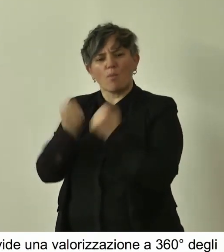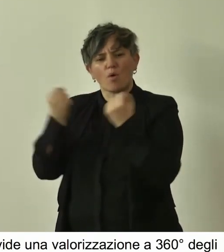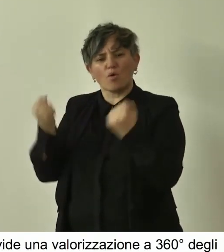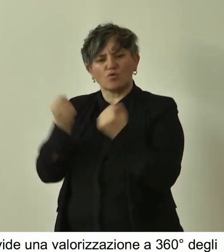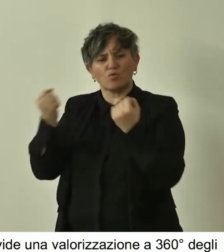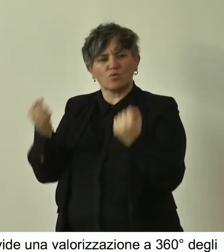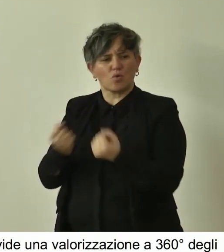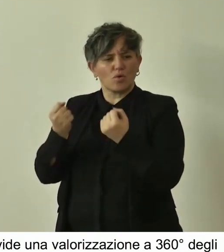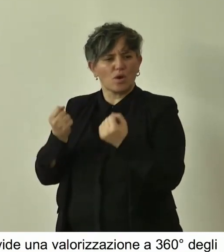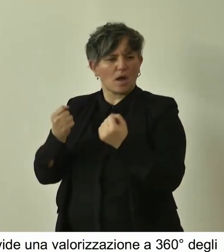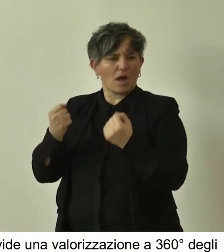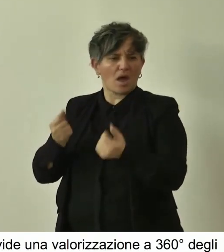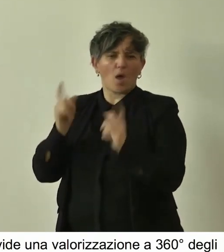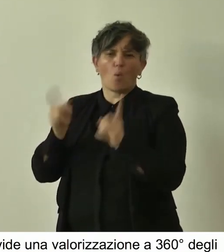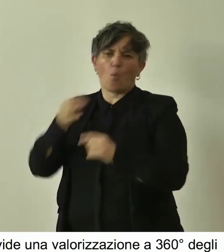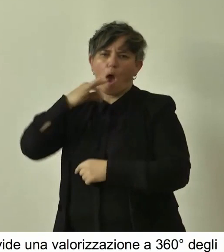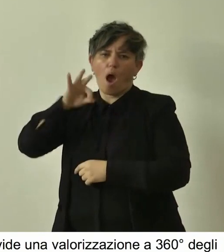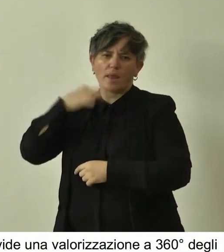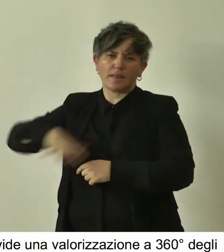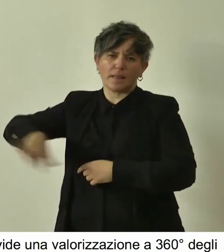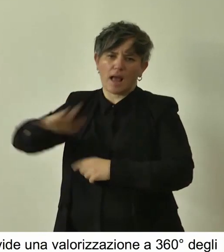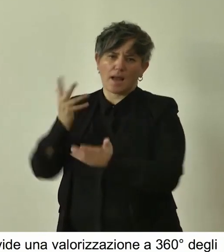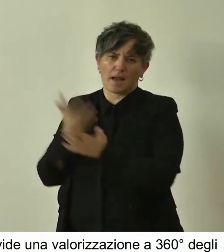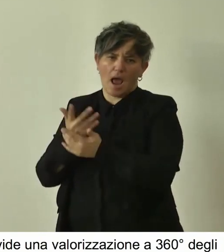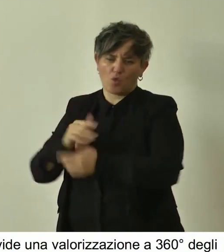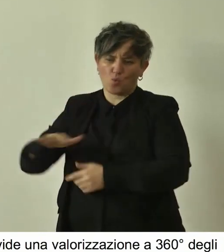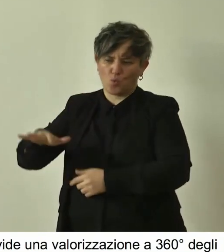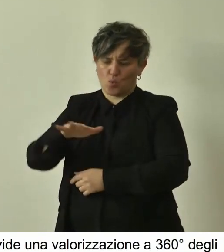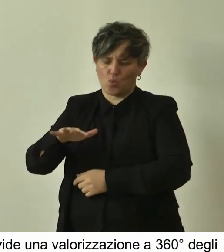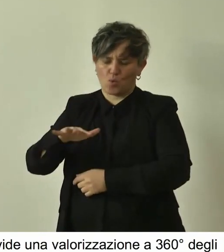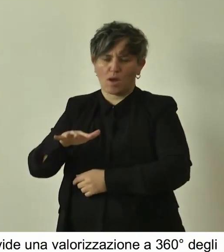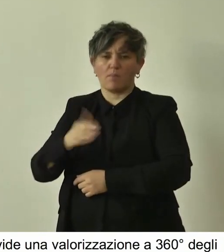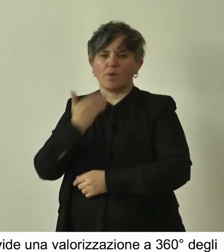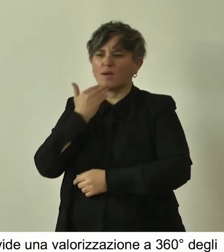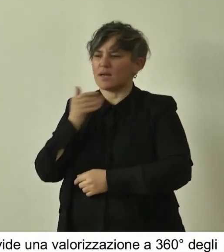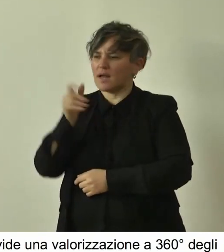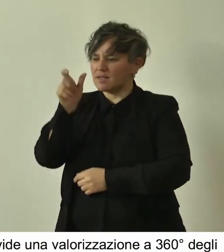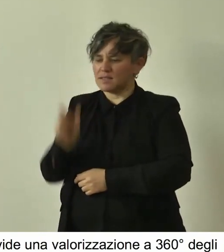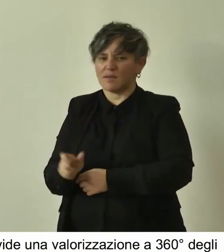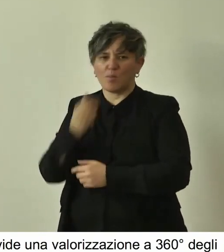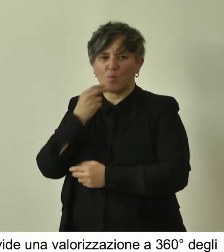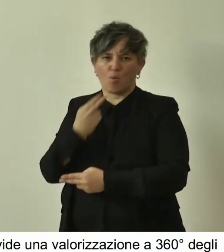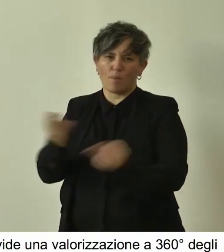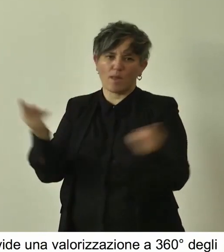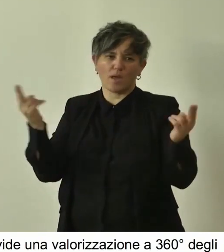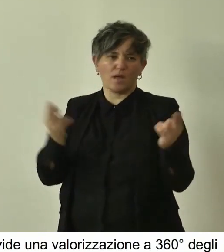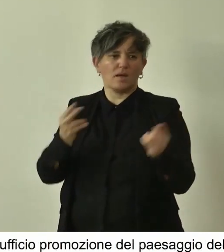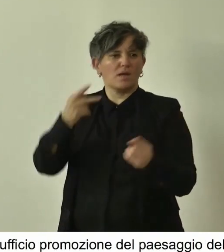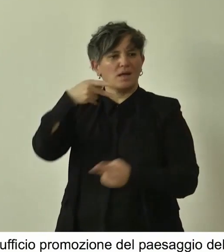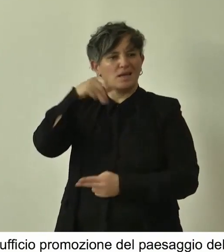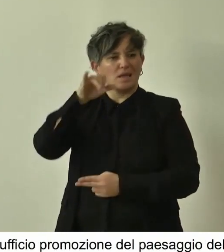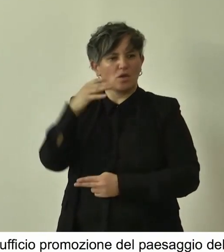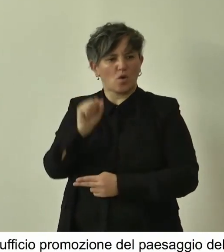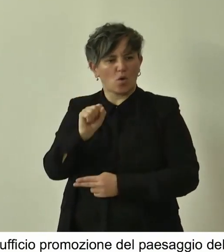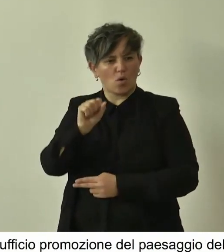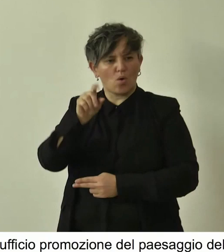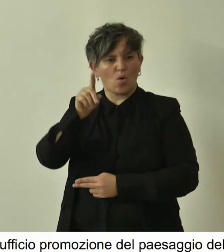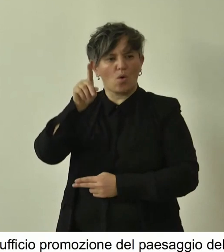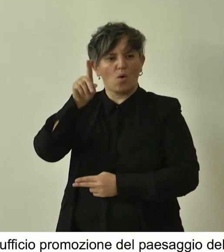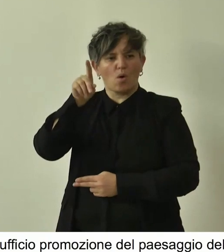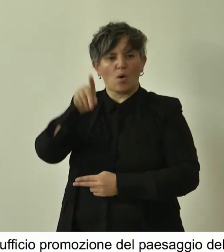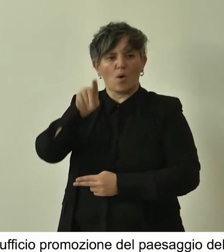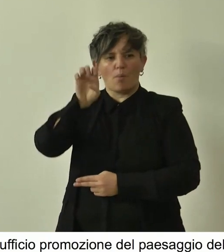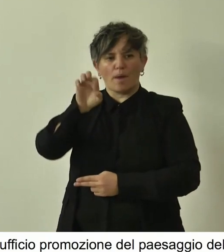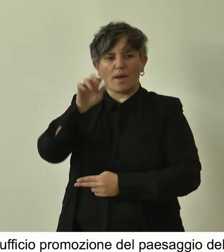Paesaggio e della Natura. E poi ringrazio ancora pubblicamente Mino Petazzini, direttore della